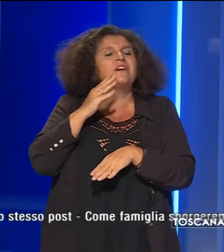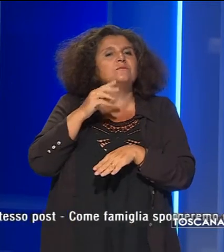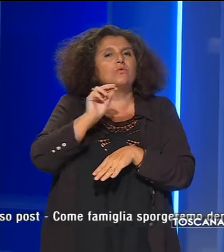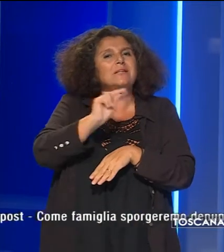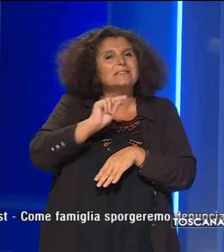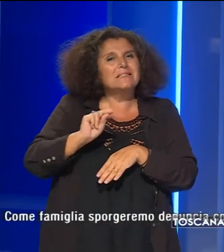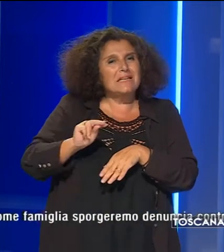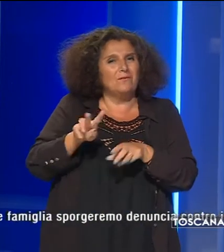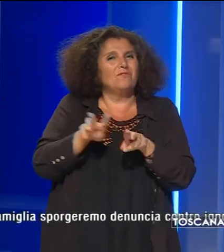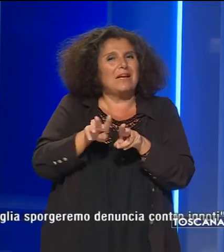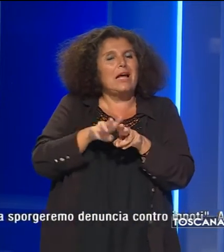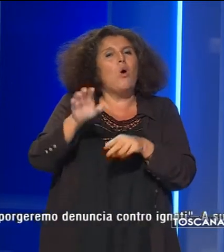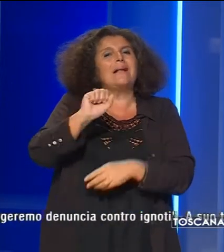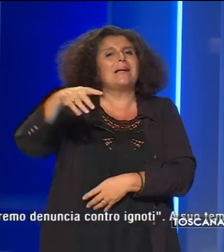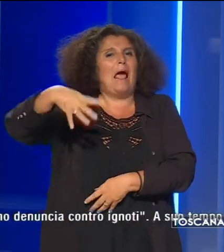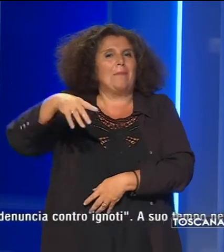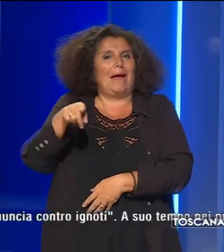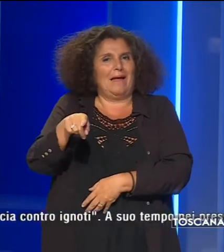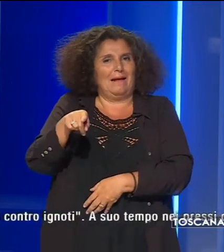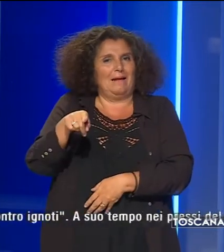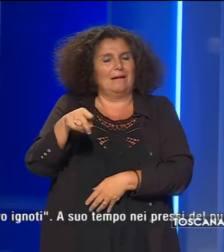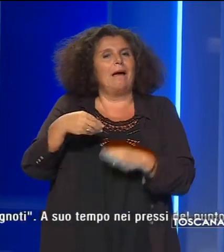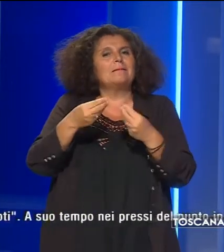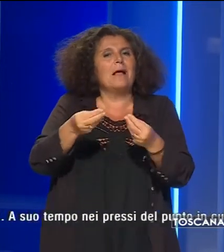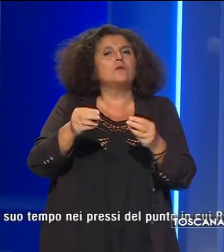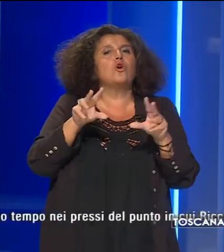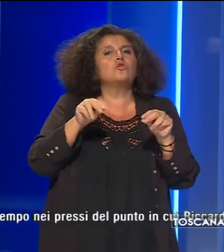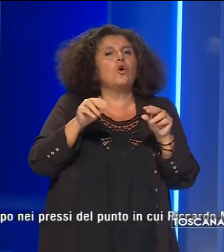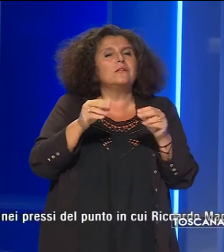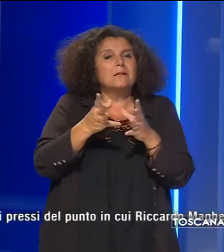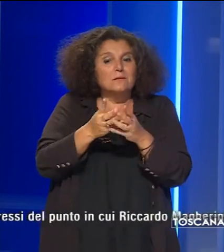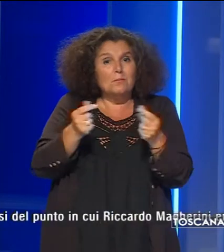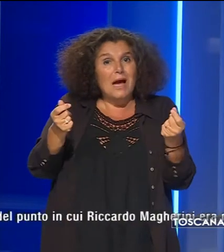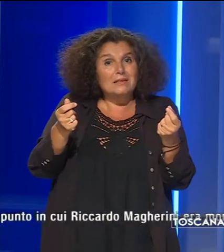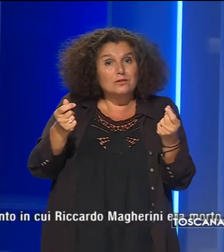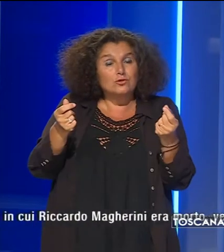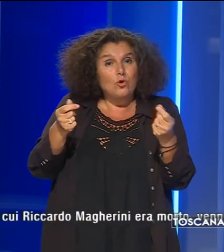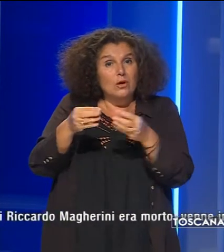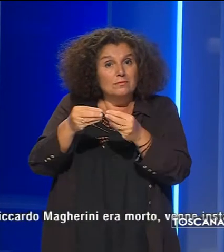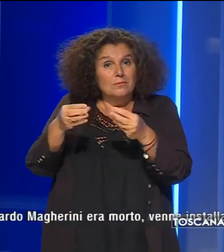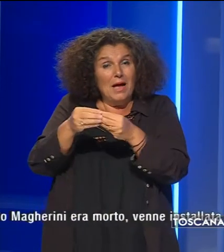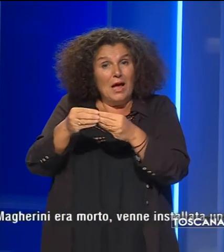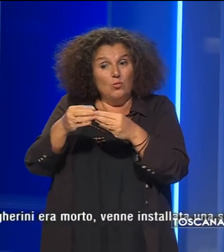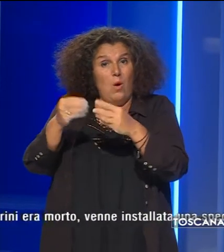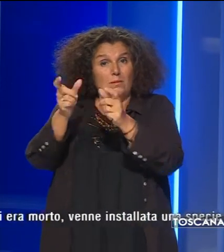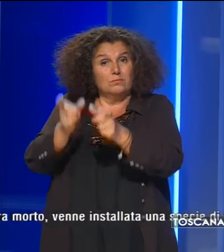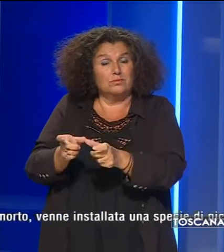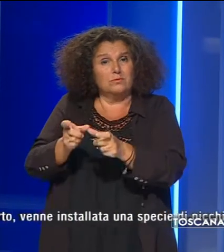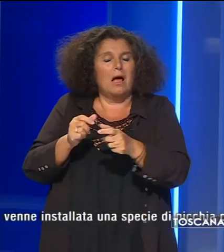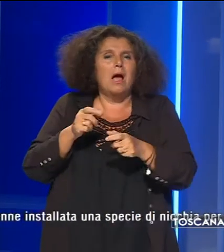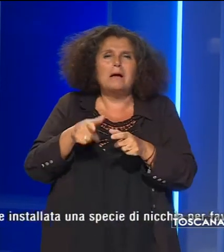fratello Andrea Magherini rendendo nota la sparizione del manufatto è una cosa